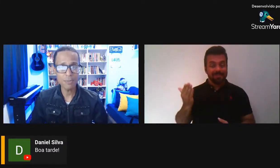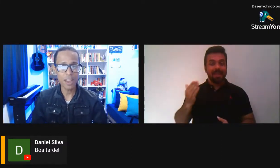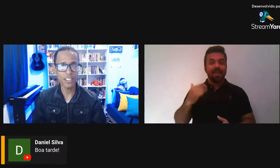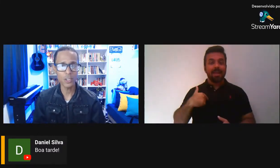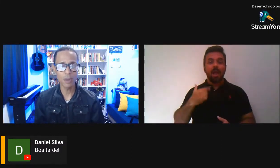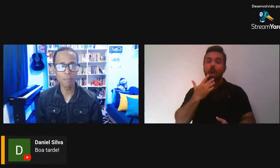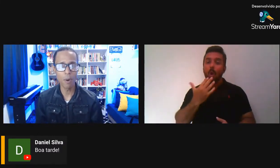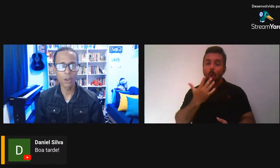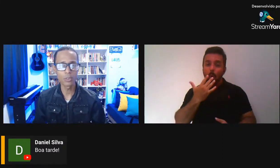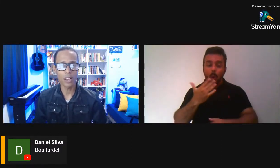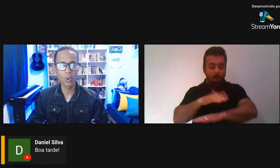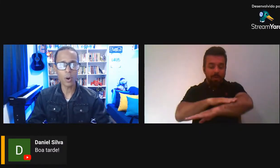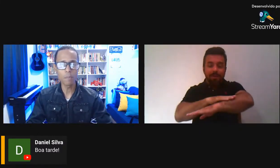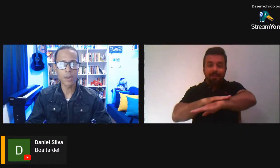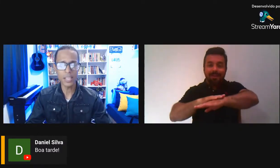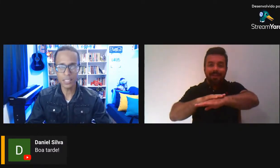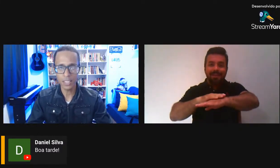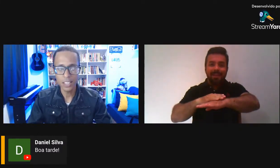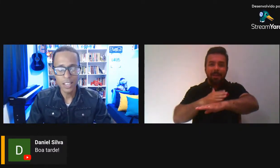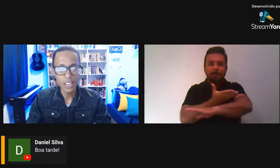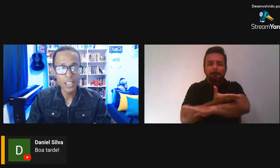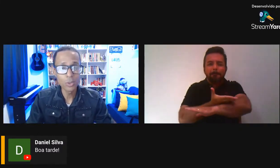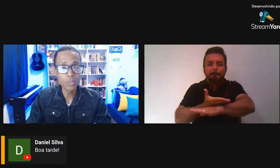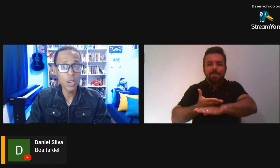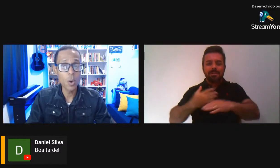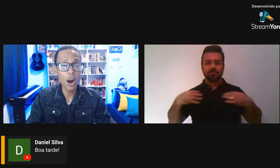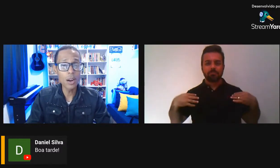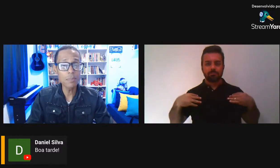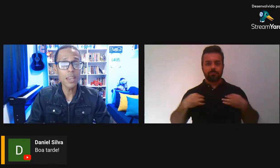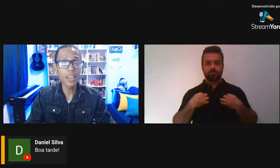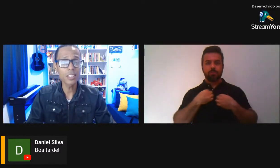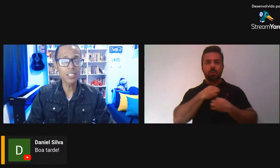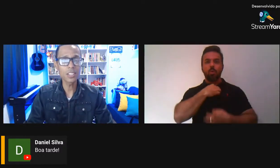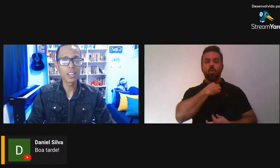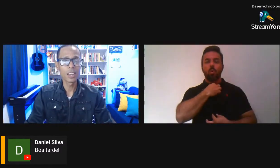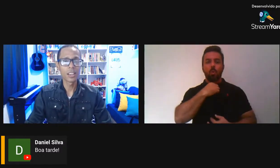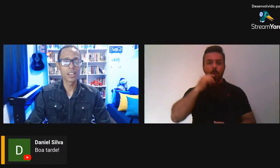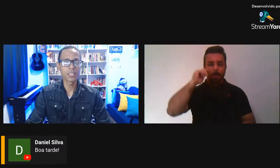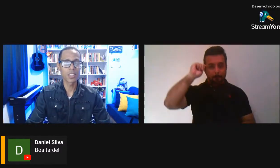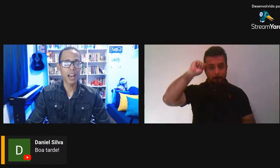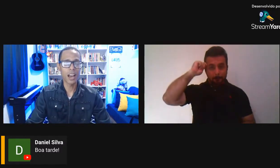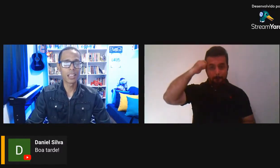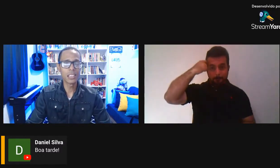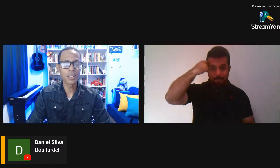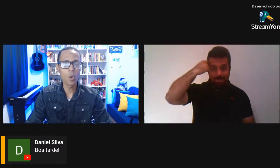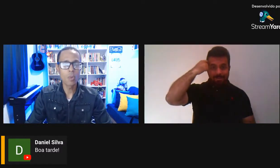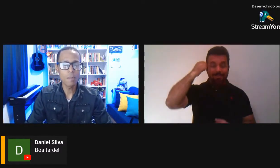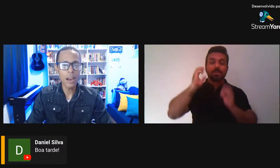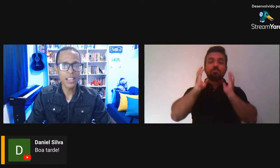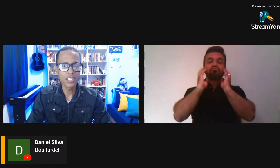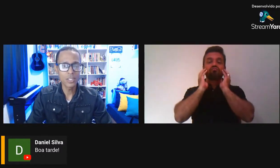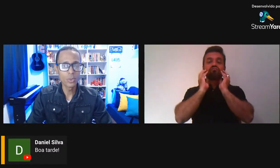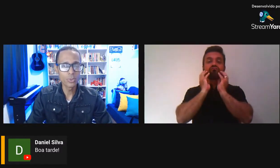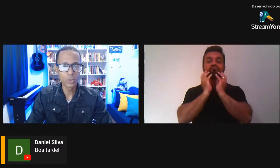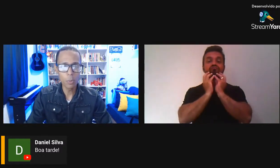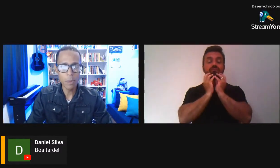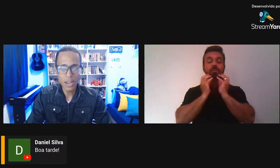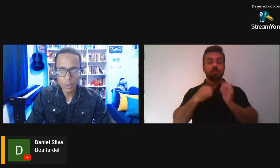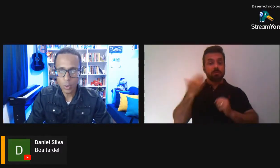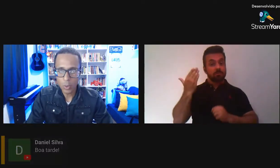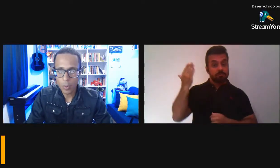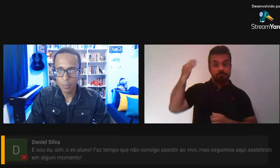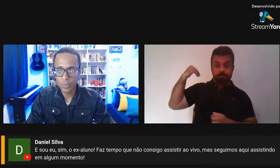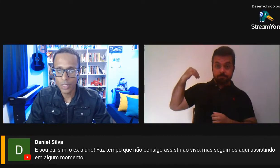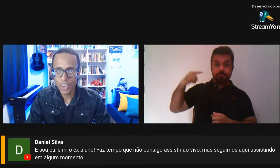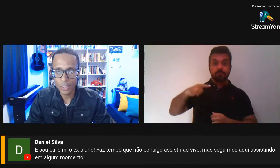barba e veste uma polo na cor preta. E no seu ambiente está ali com uma parede no fundo